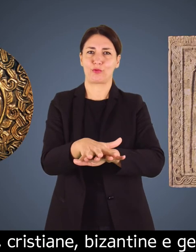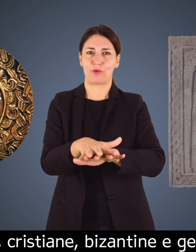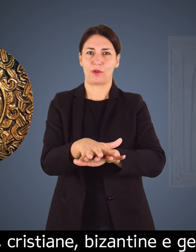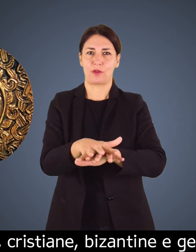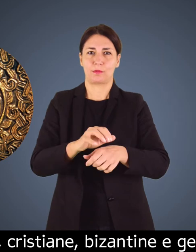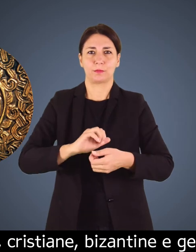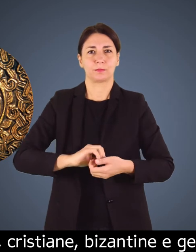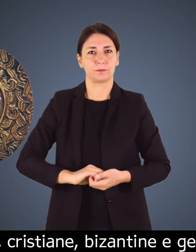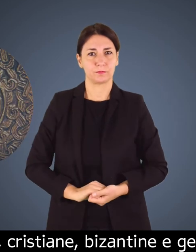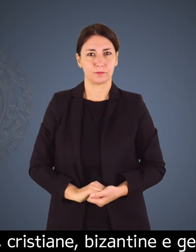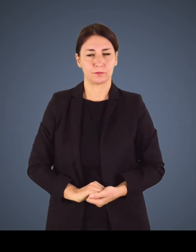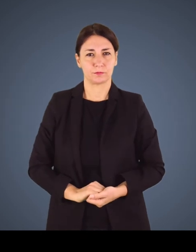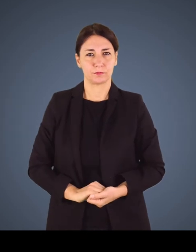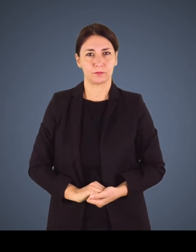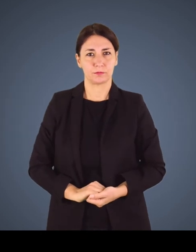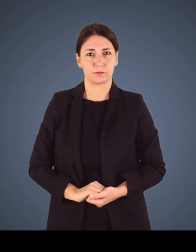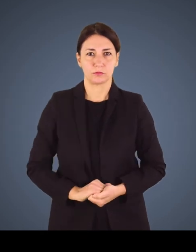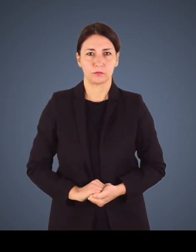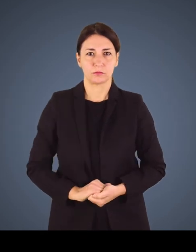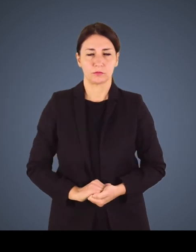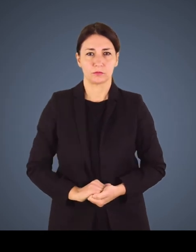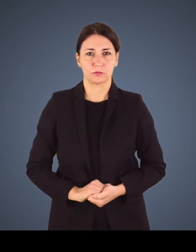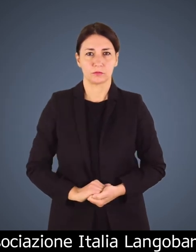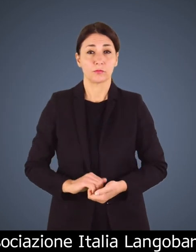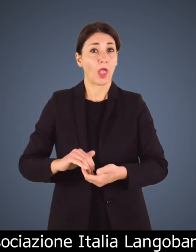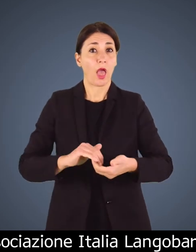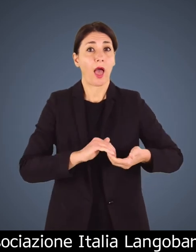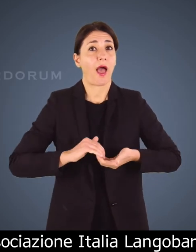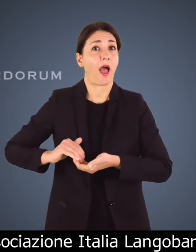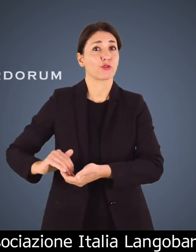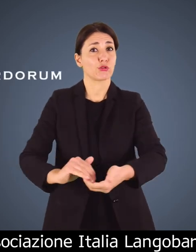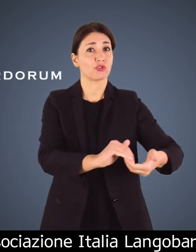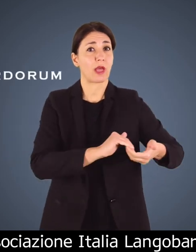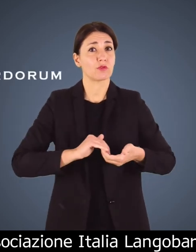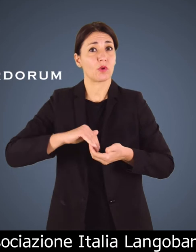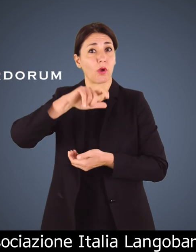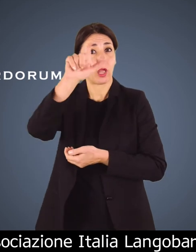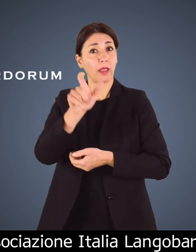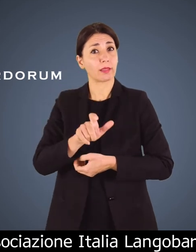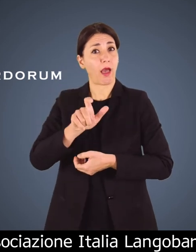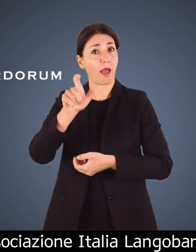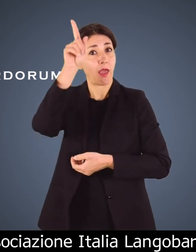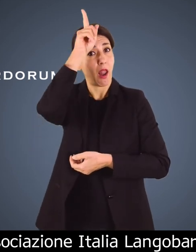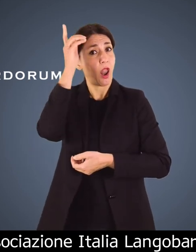bizantine e germaniche l'associazione italia langobardorum